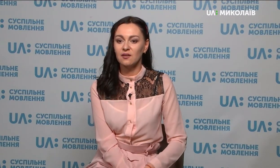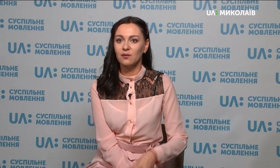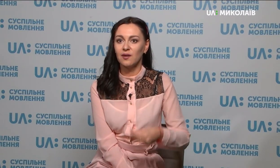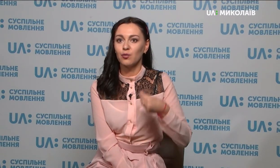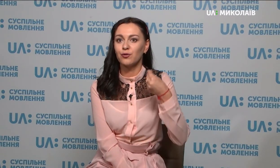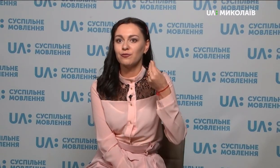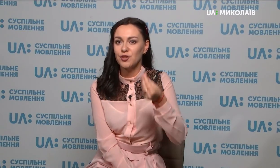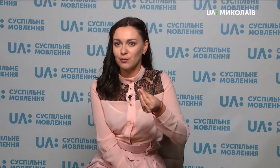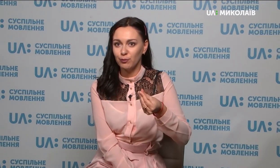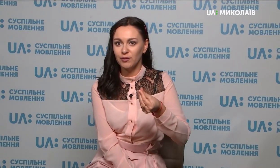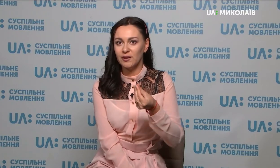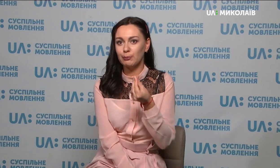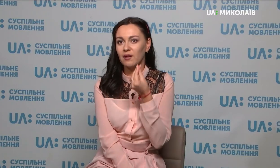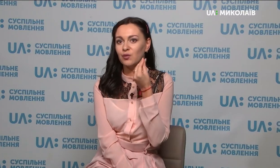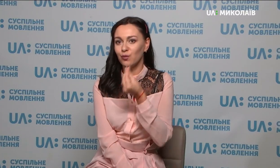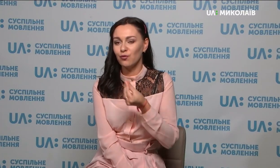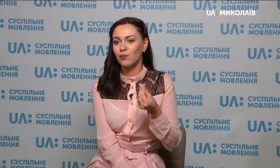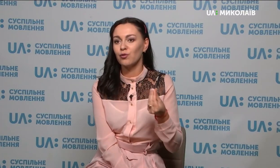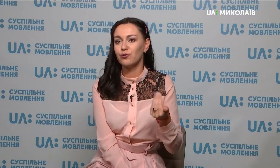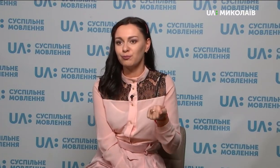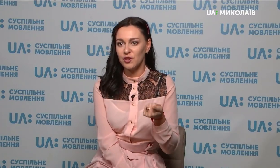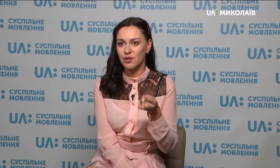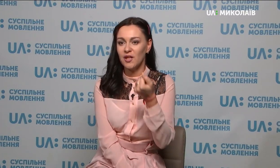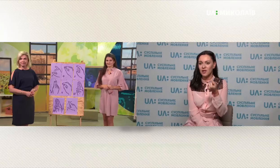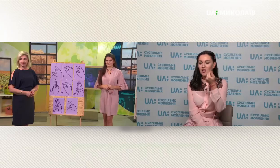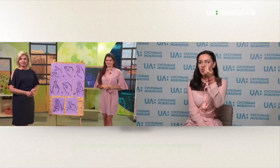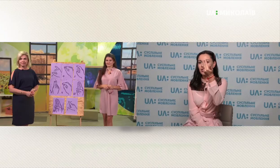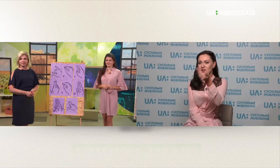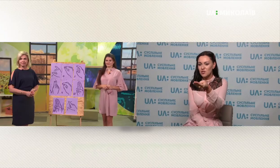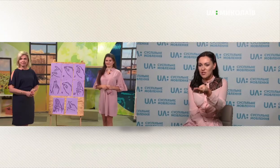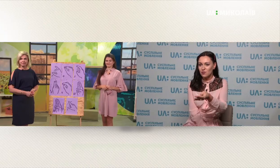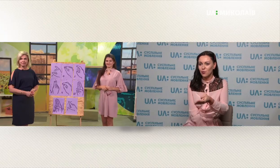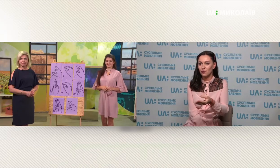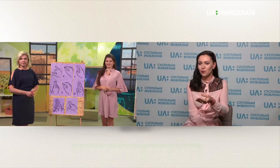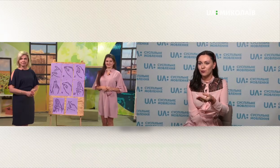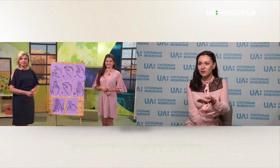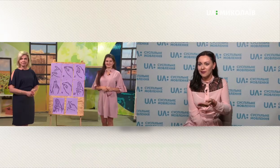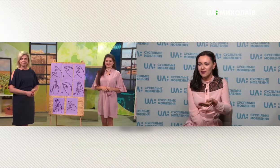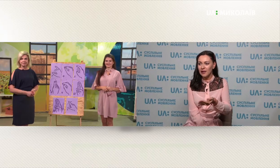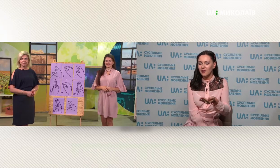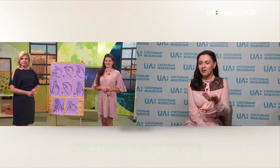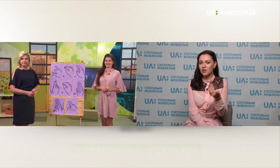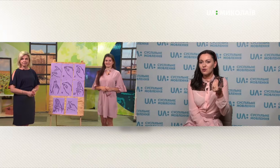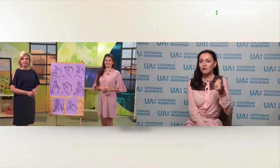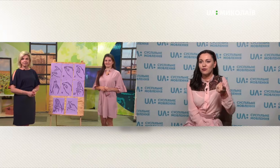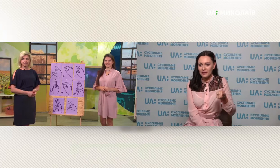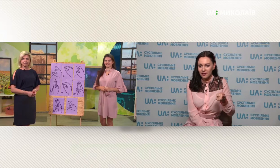там орфографічні помилки, неправильно говоримо, орфоепічні. Чи є в жестовій мові помилки і якщо вони є,